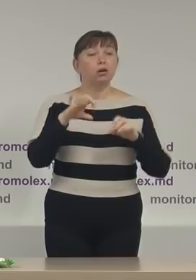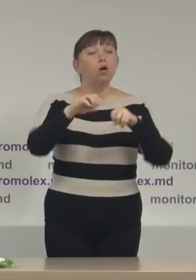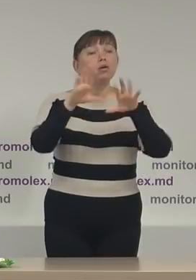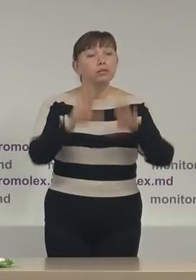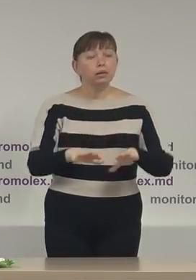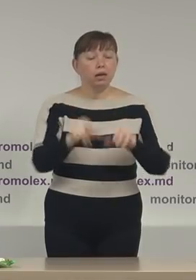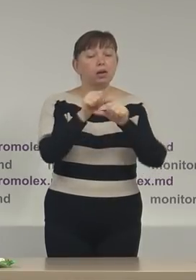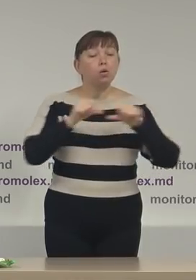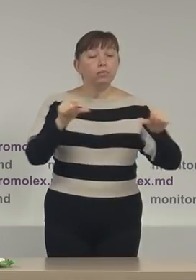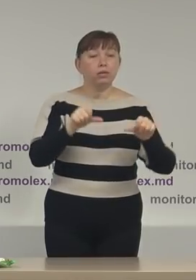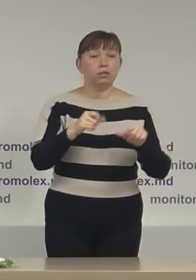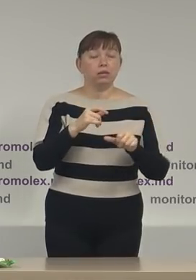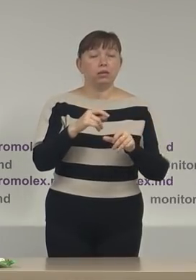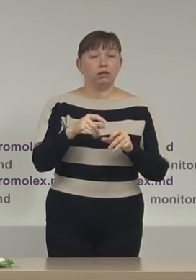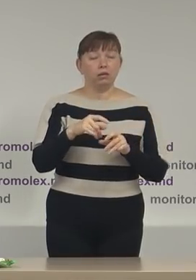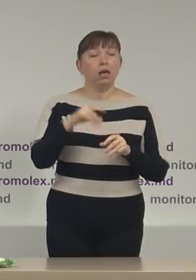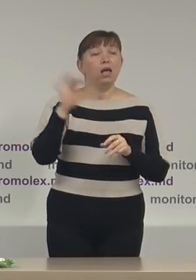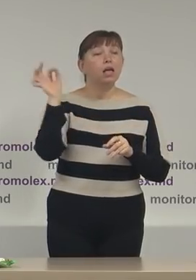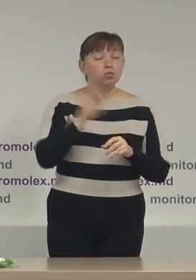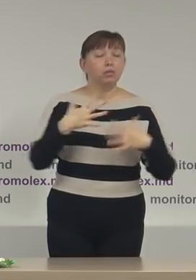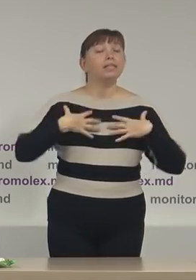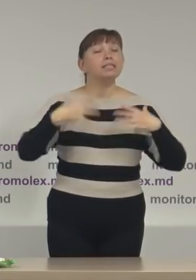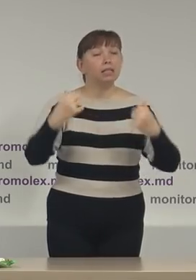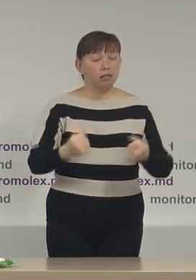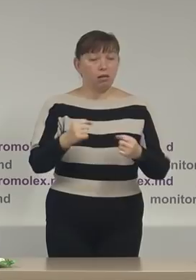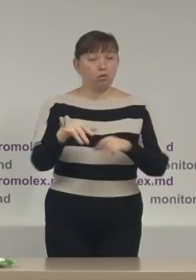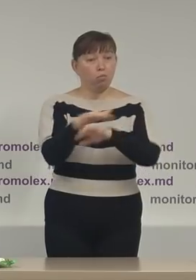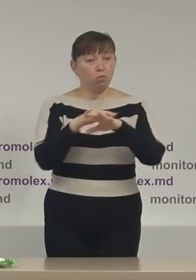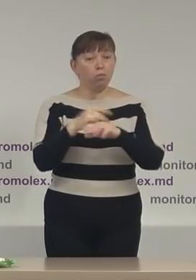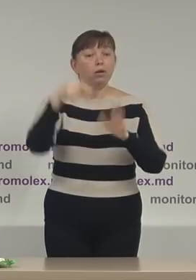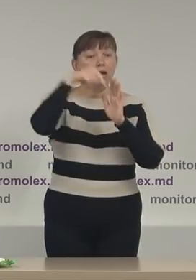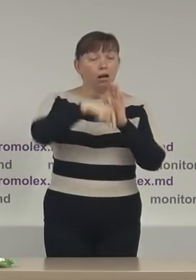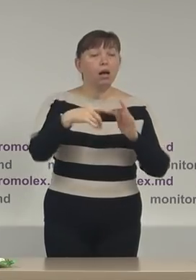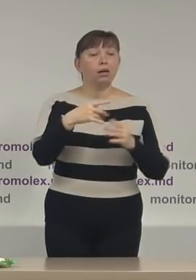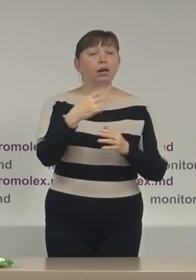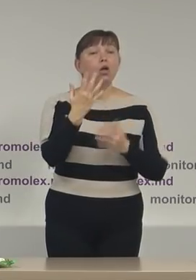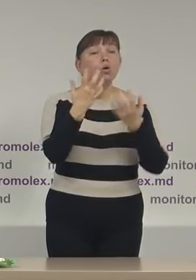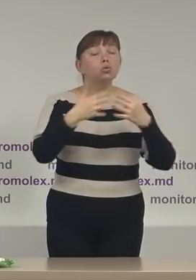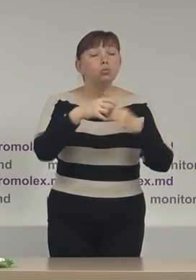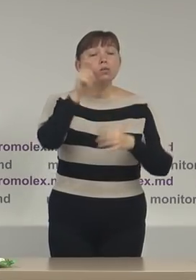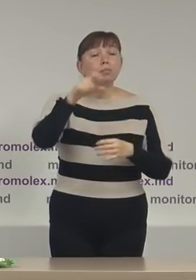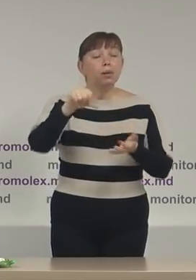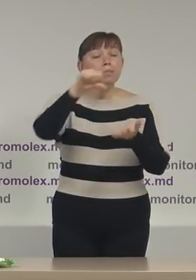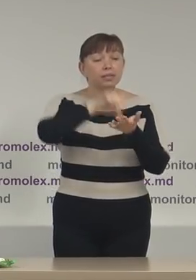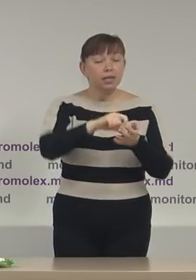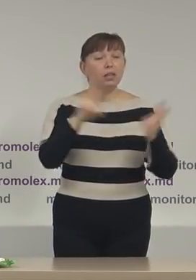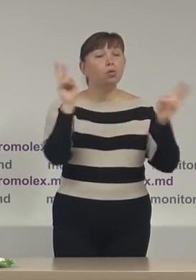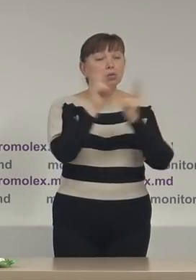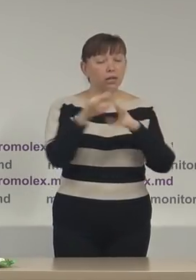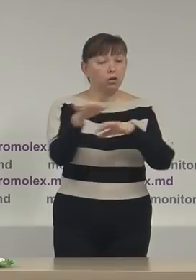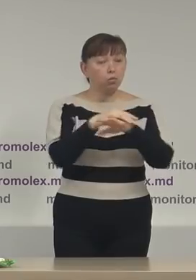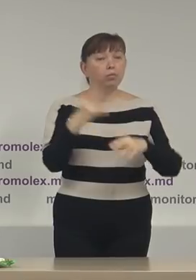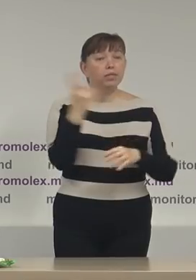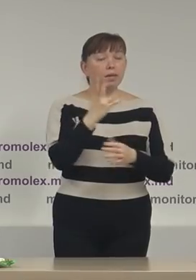Comisiei Naționale Extraordinare în Sănătate Publică prin care numărul de persoane prezente la întâlnire publică